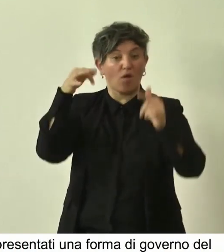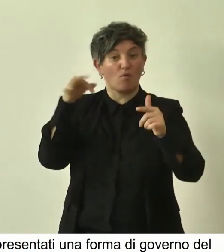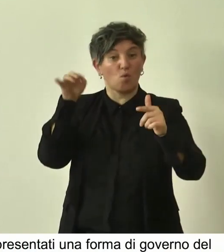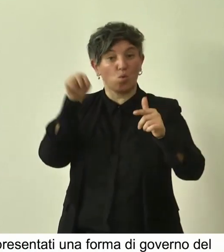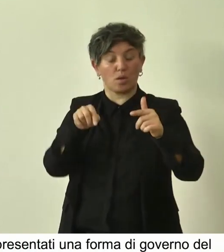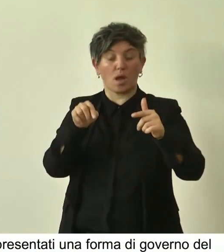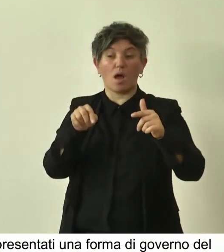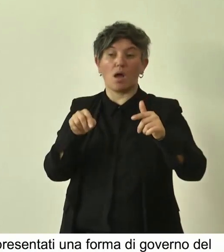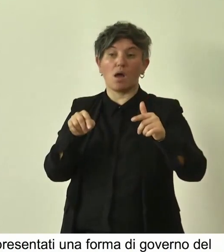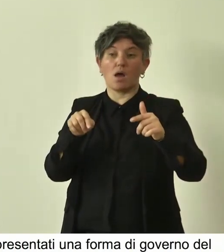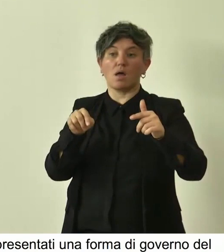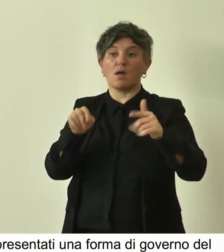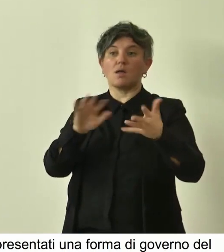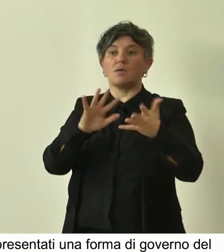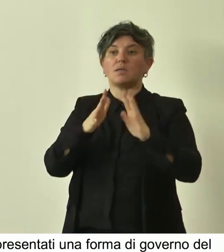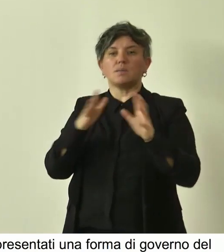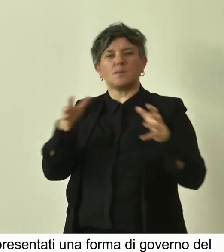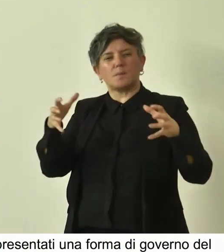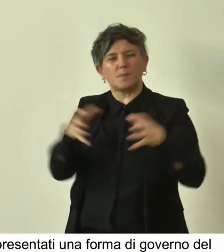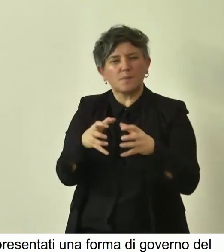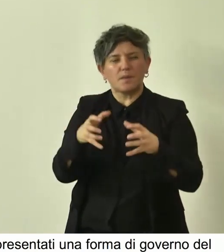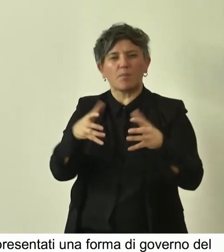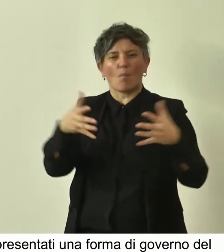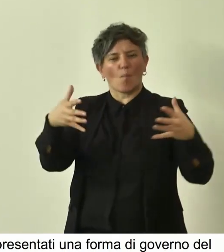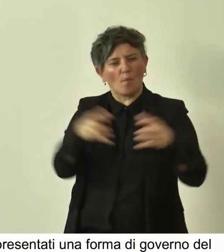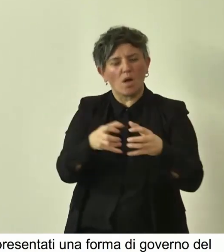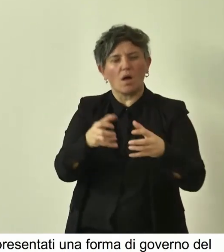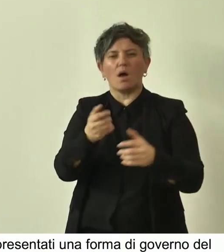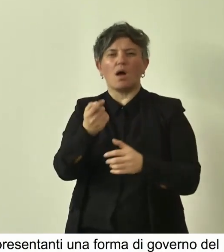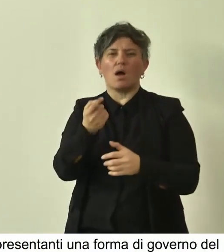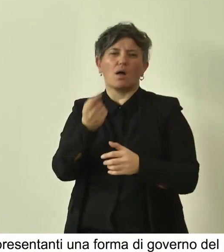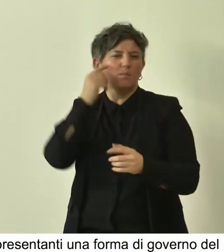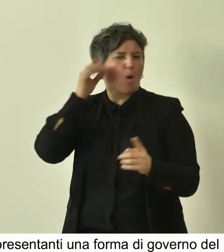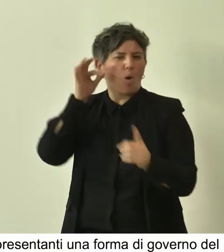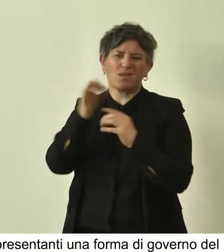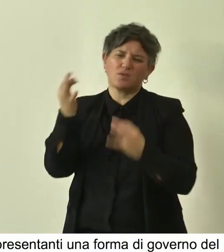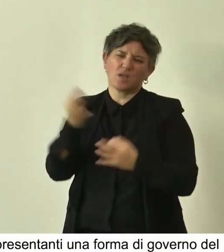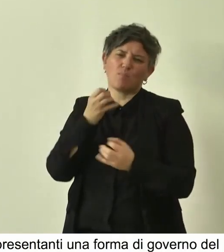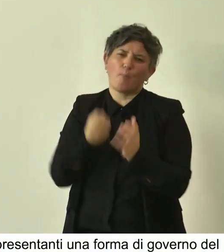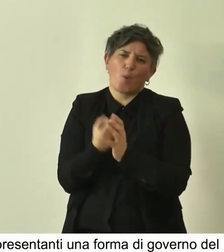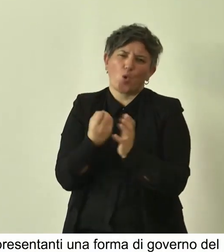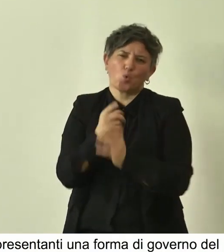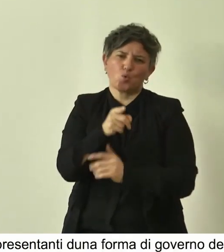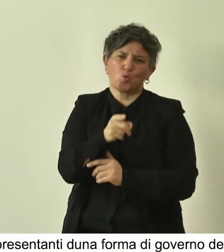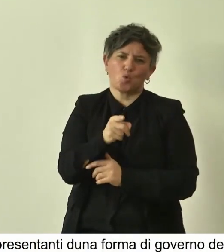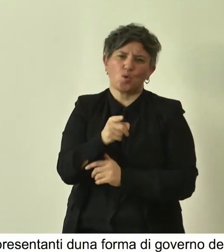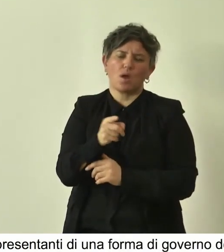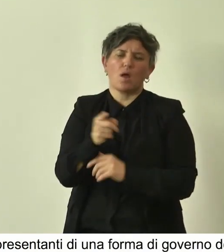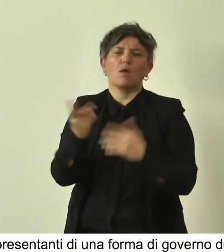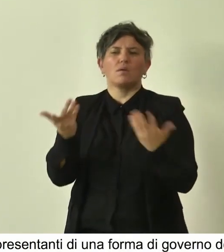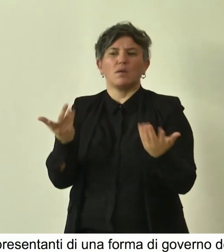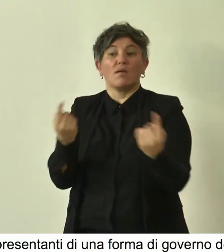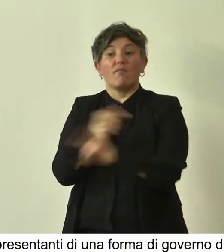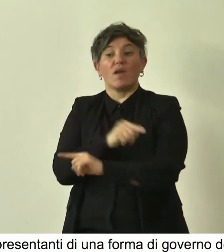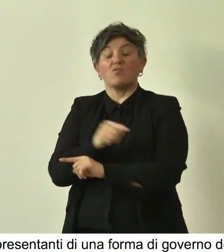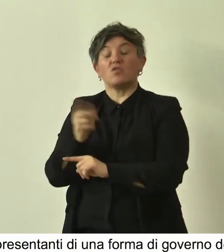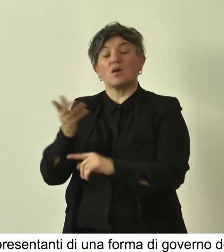costrette, in forme finalizzate alla produzione, che sono molto diverse rispetto a quelle di